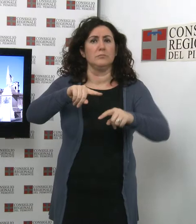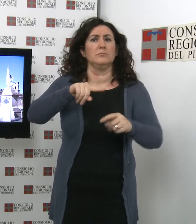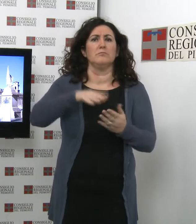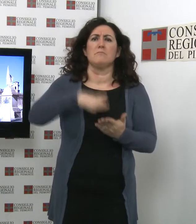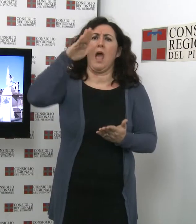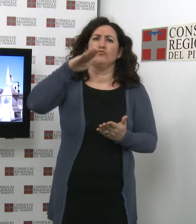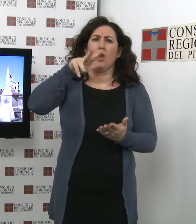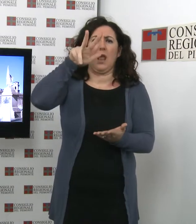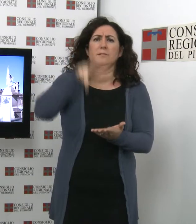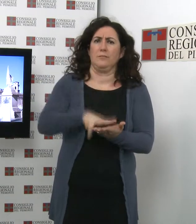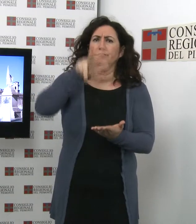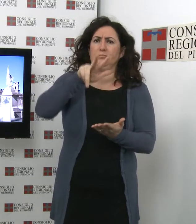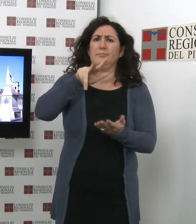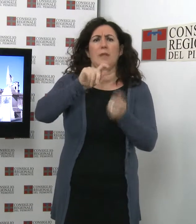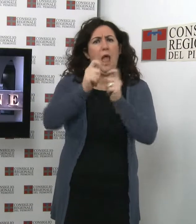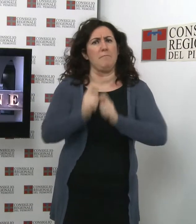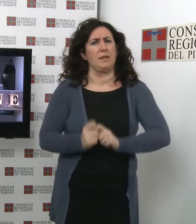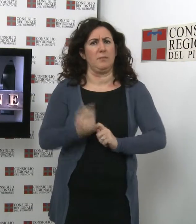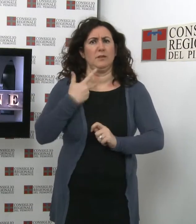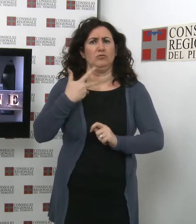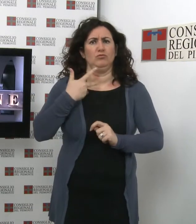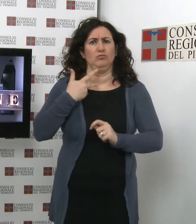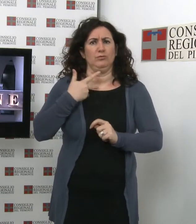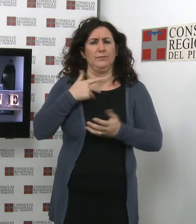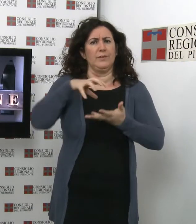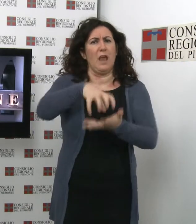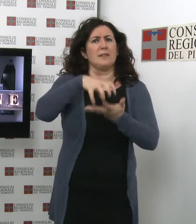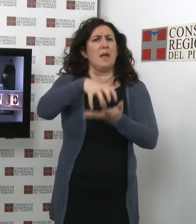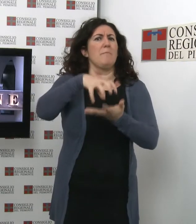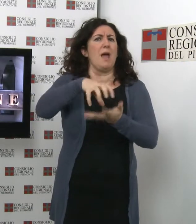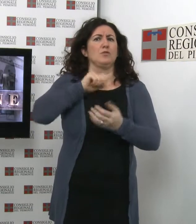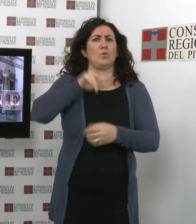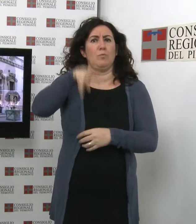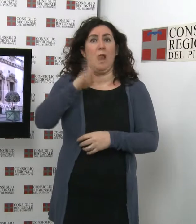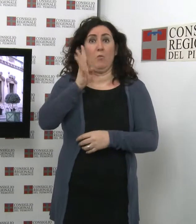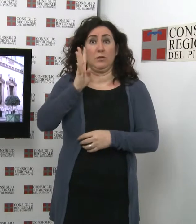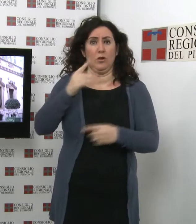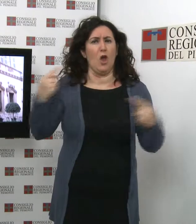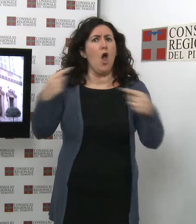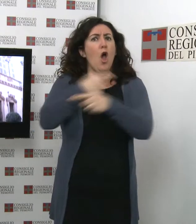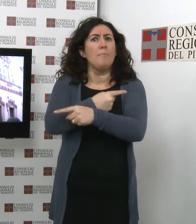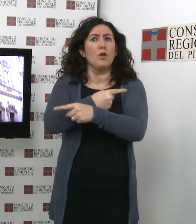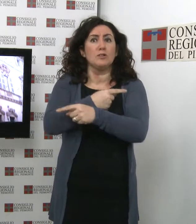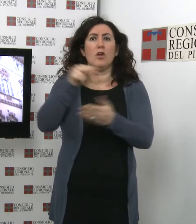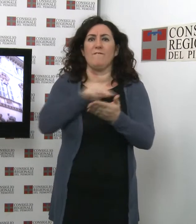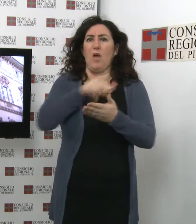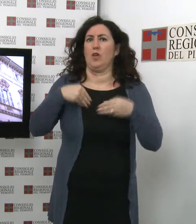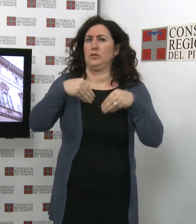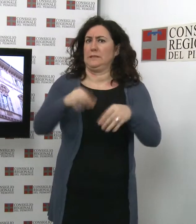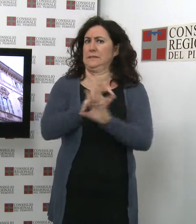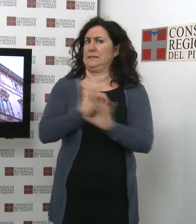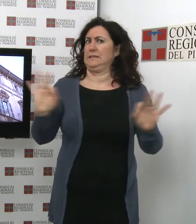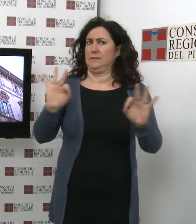bilancio di previsione per il 2014, le opposizioni non hanno partecipato al voto. Il documento è ora all'esame dell'Assemblea